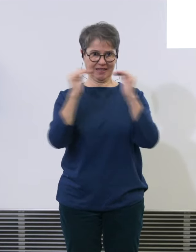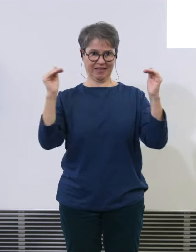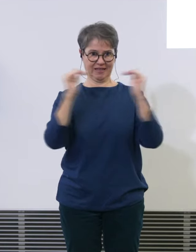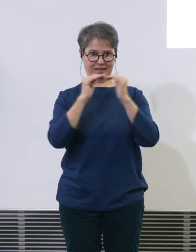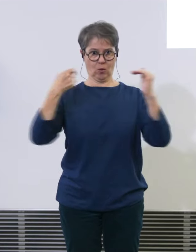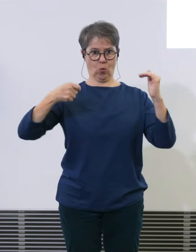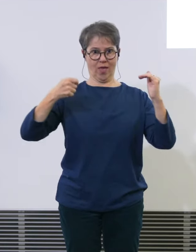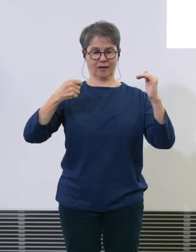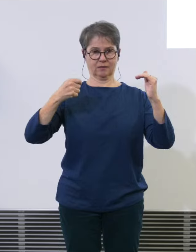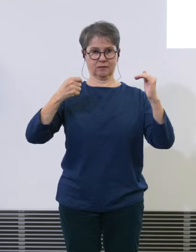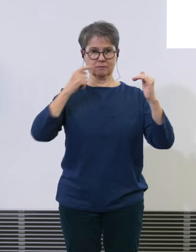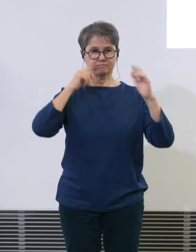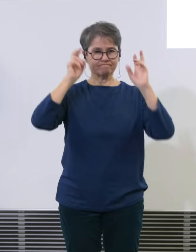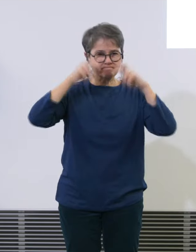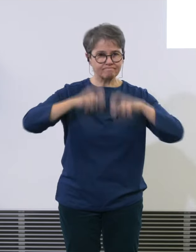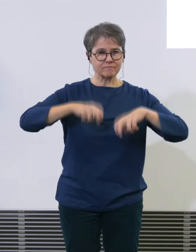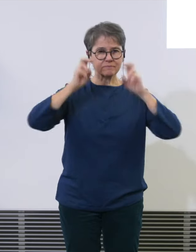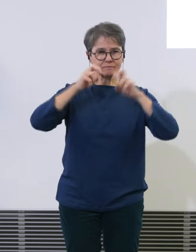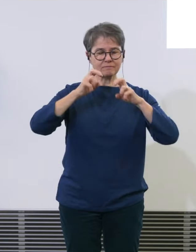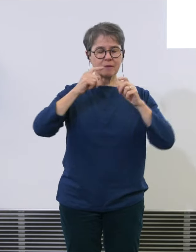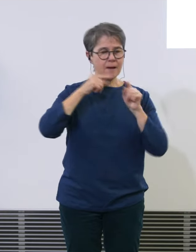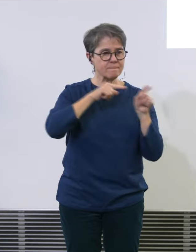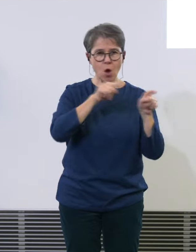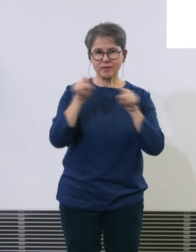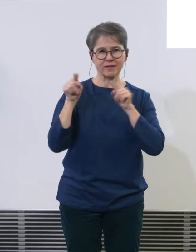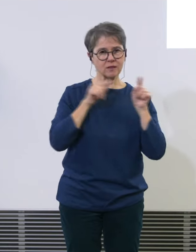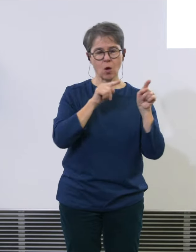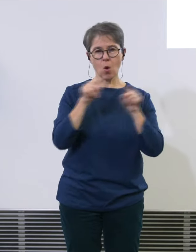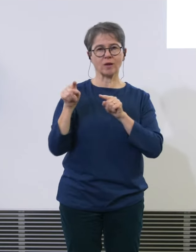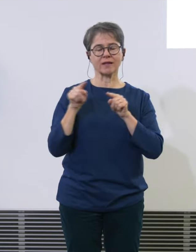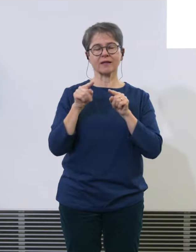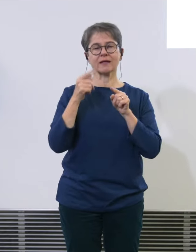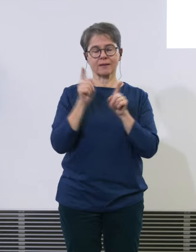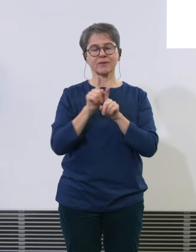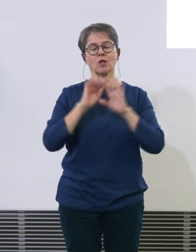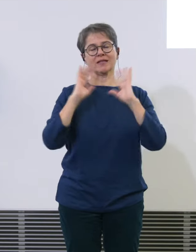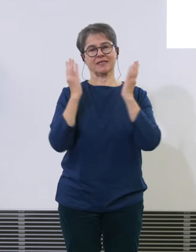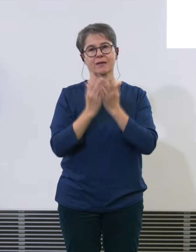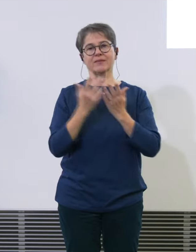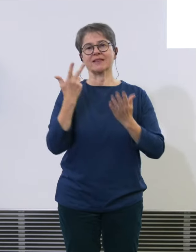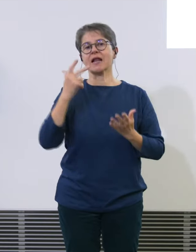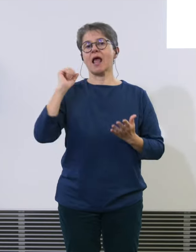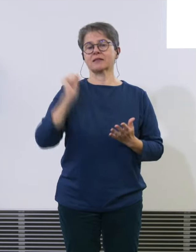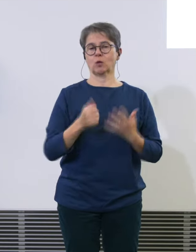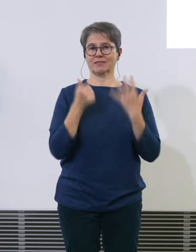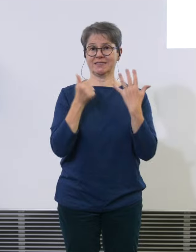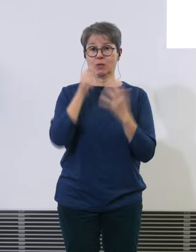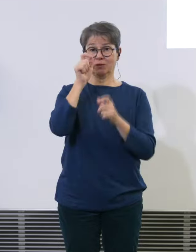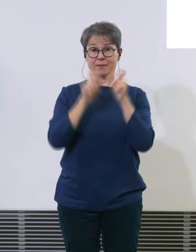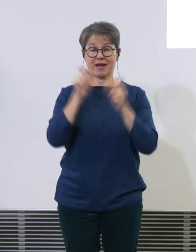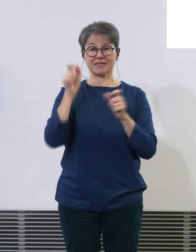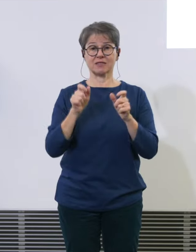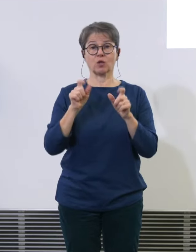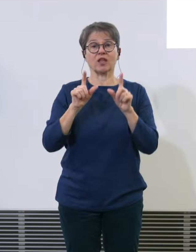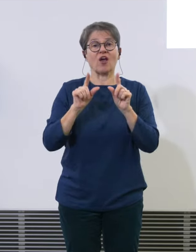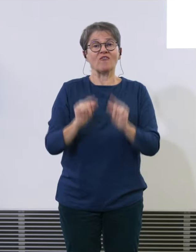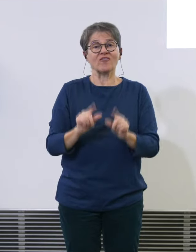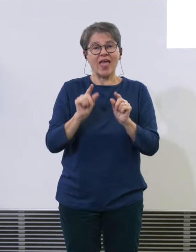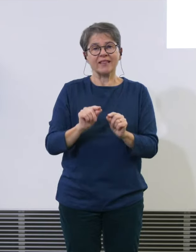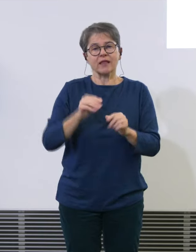'400 Personen, um rund 3'600 Personen unter dem Richtwert 2022.